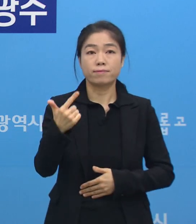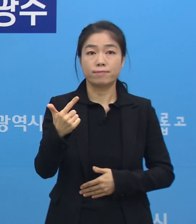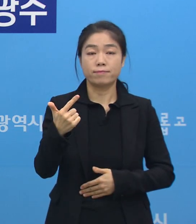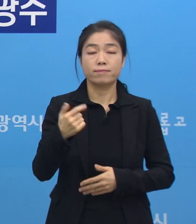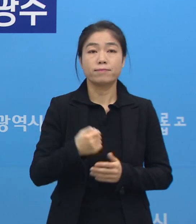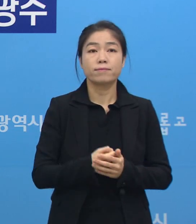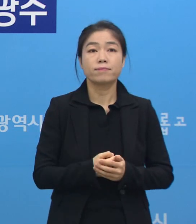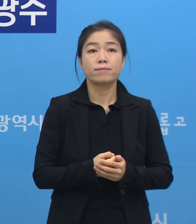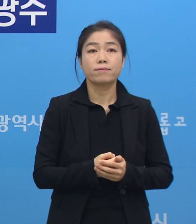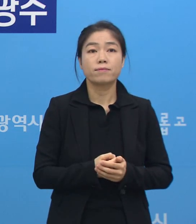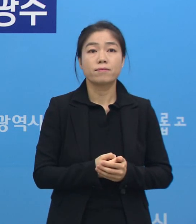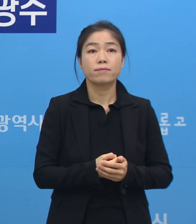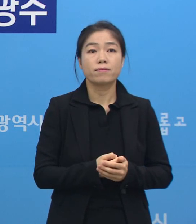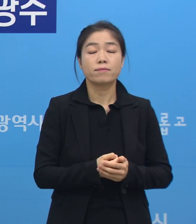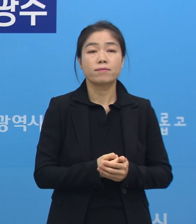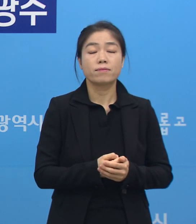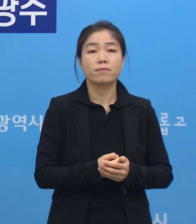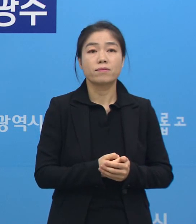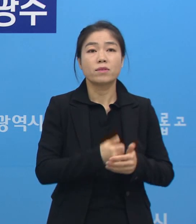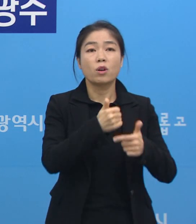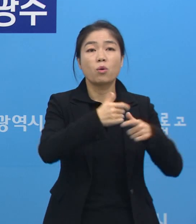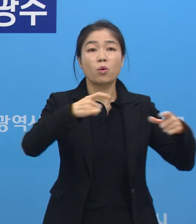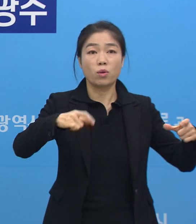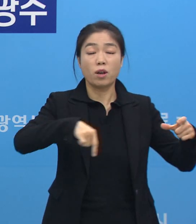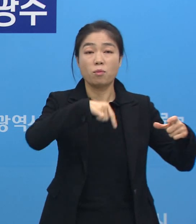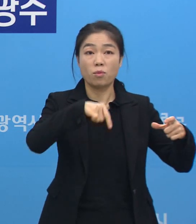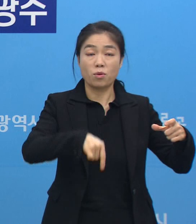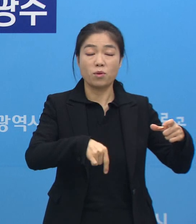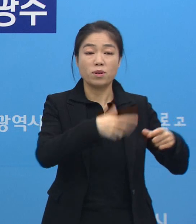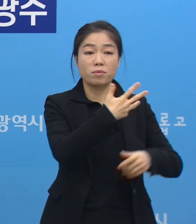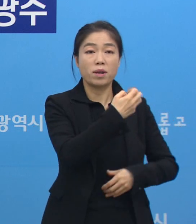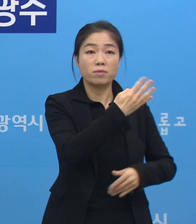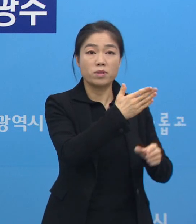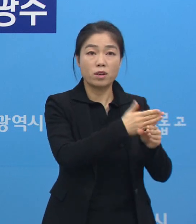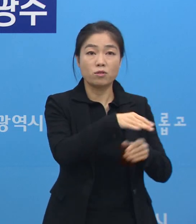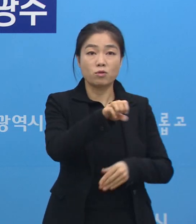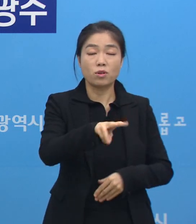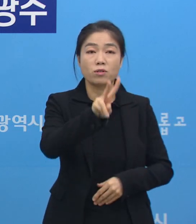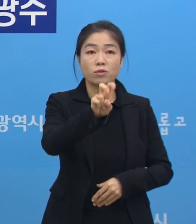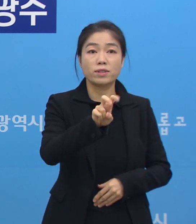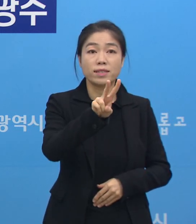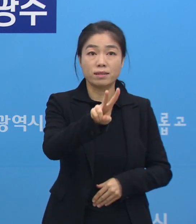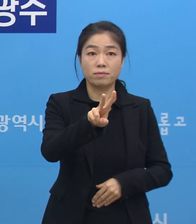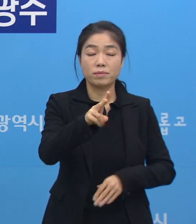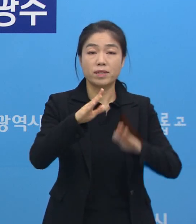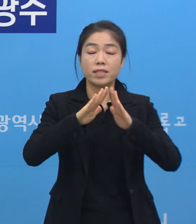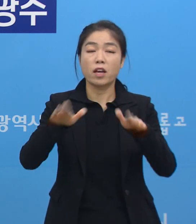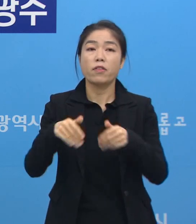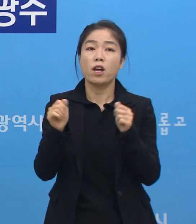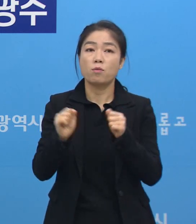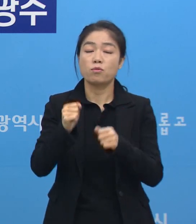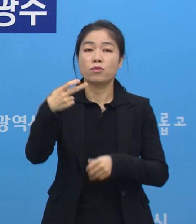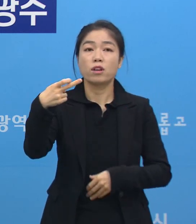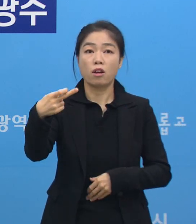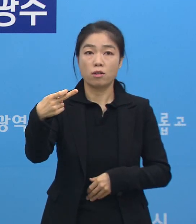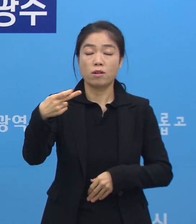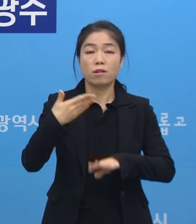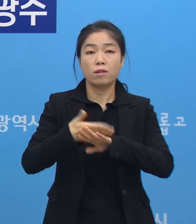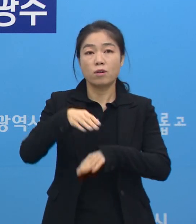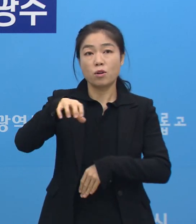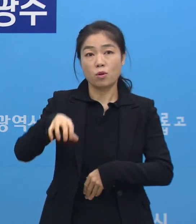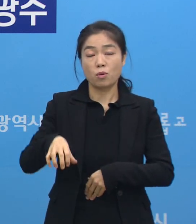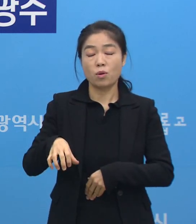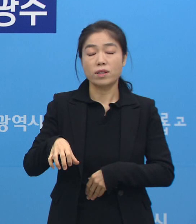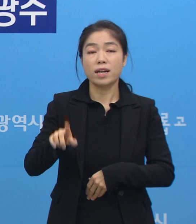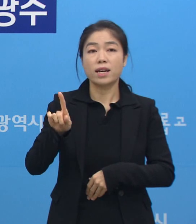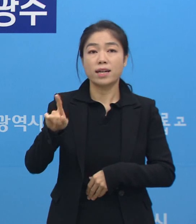호남권 생취센터는 84병상 중 광주 22명, 전남부환자 12명, 타시도환자